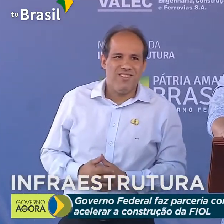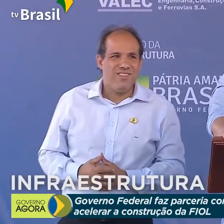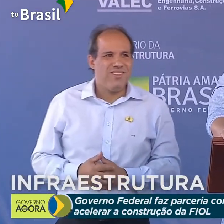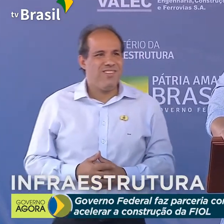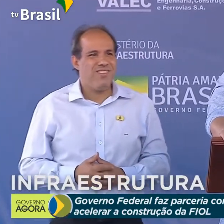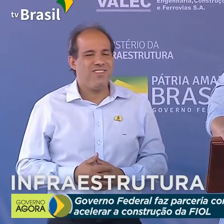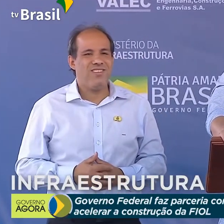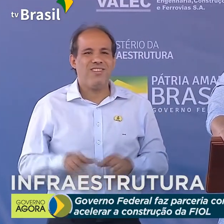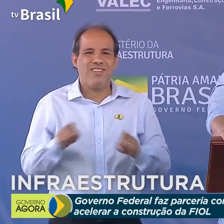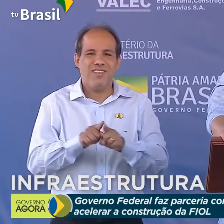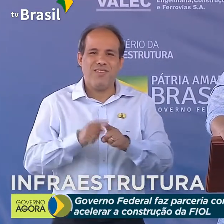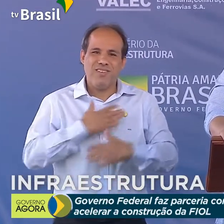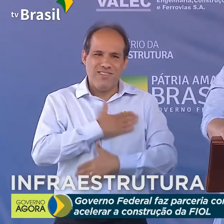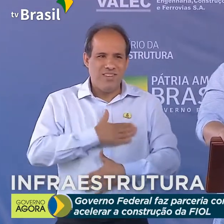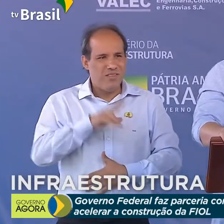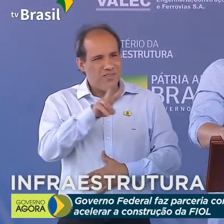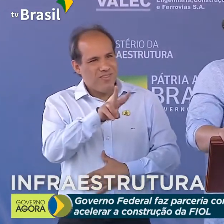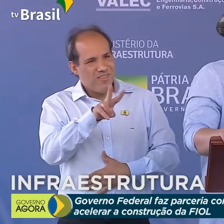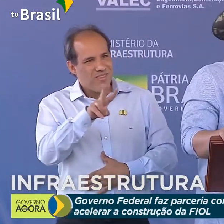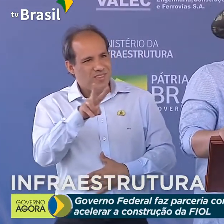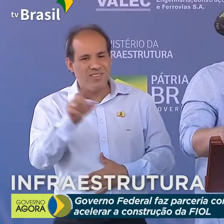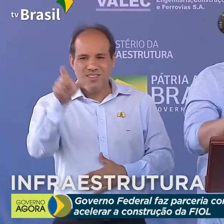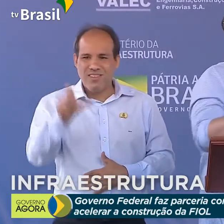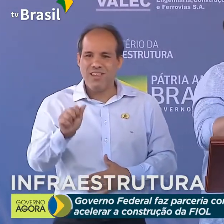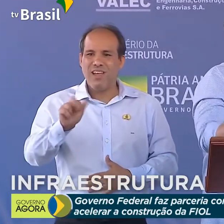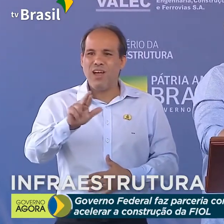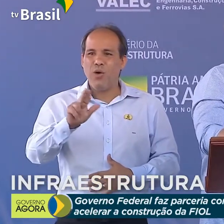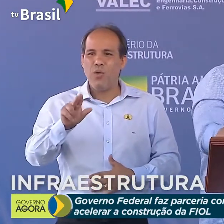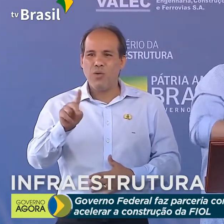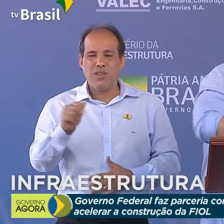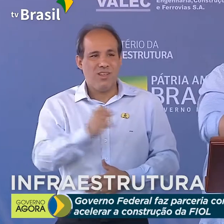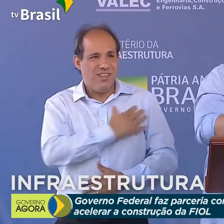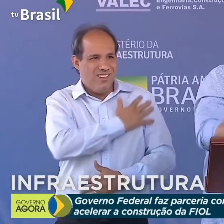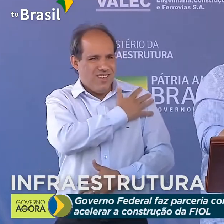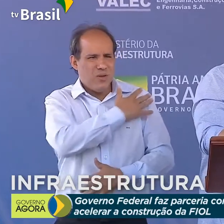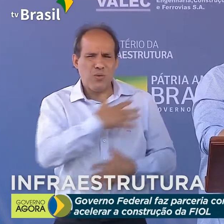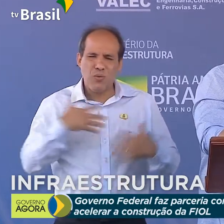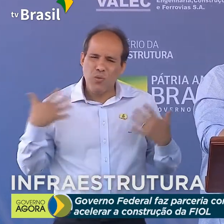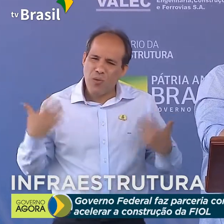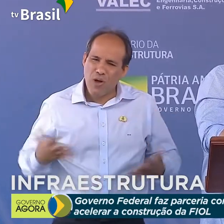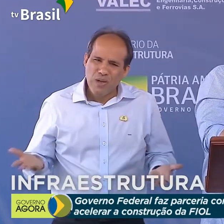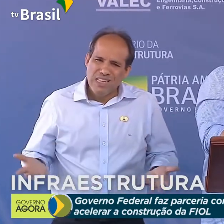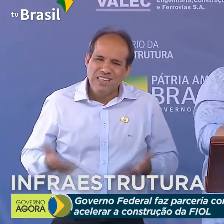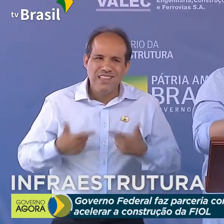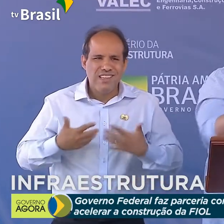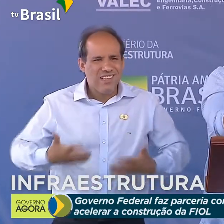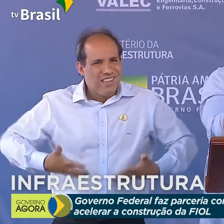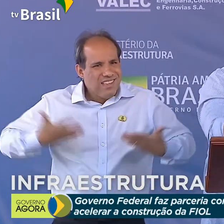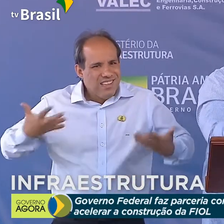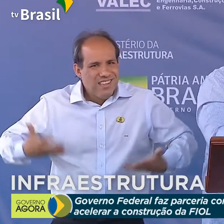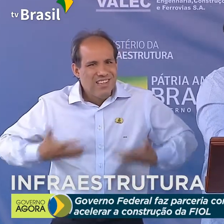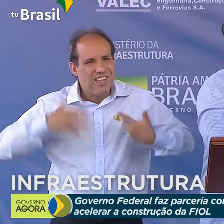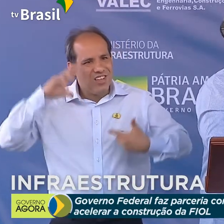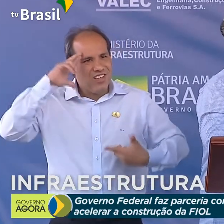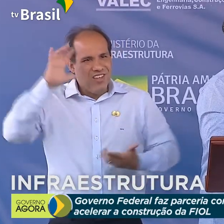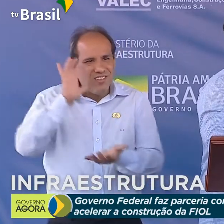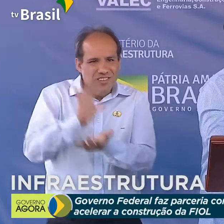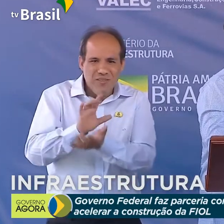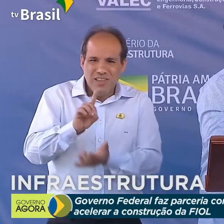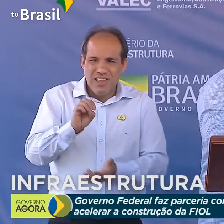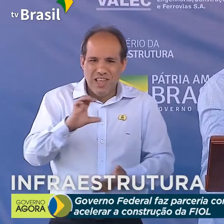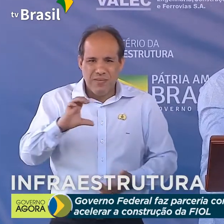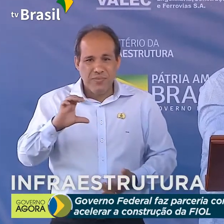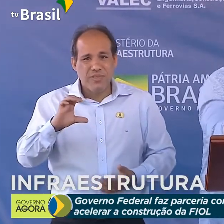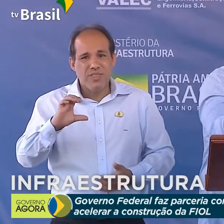Fico feliz de ver o entusiasmo do general Arruda, que agora chefia o DEC e que traz o Exército para as